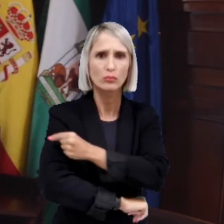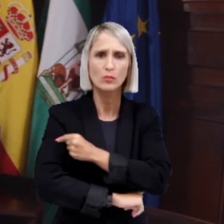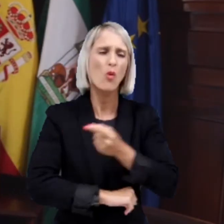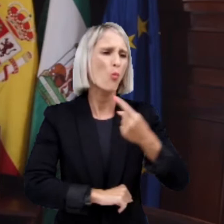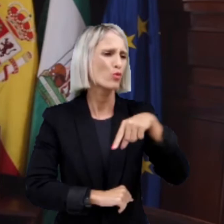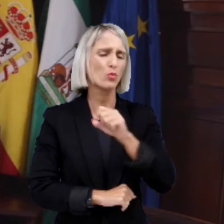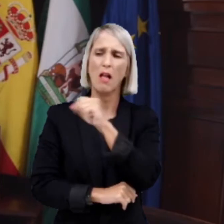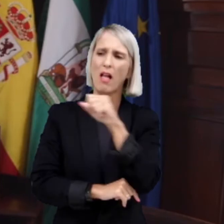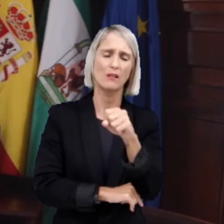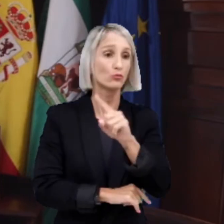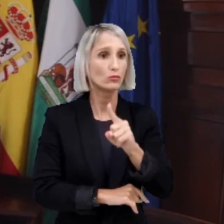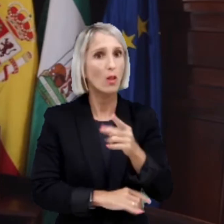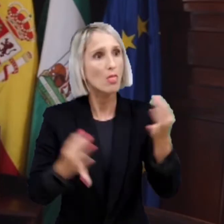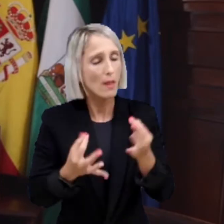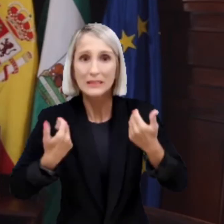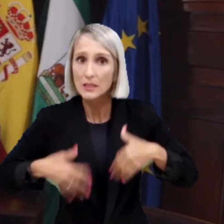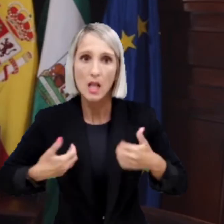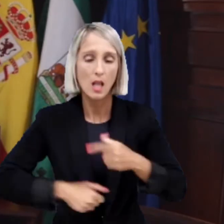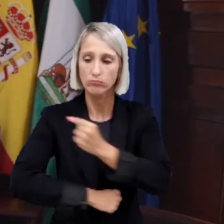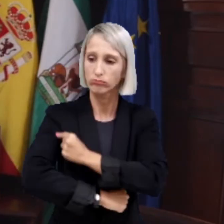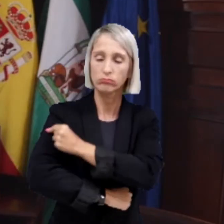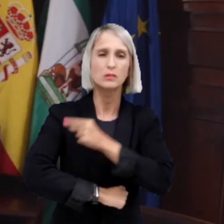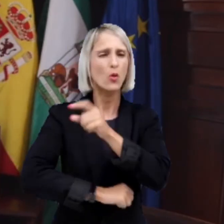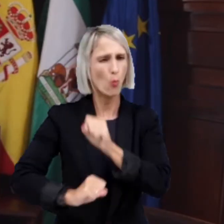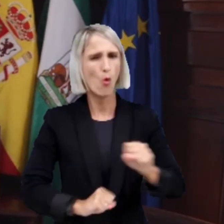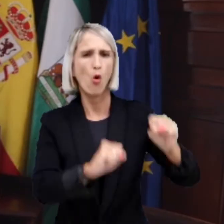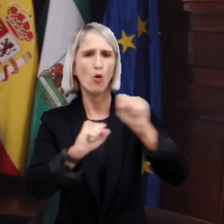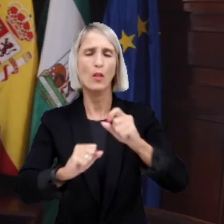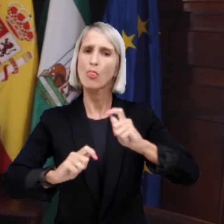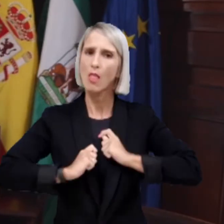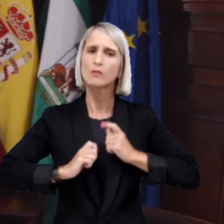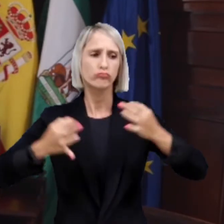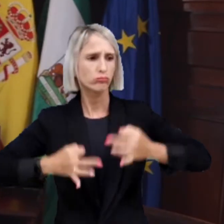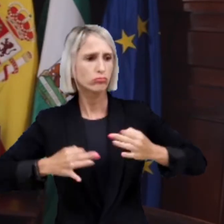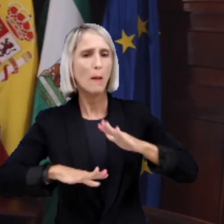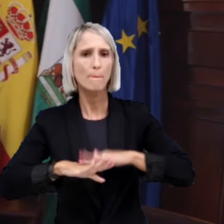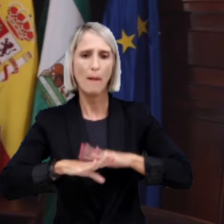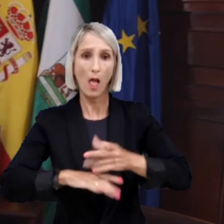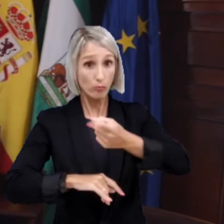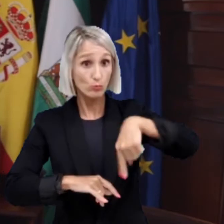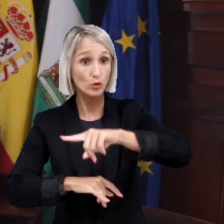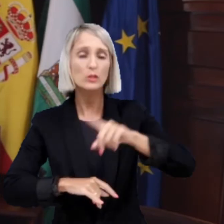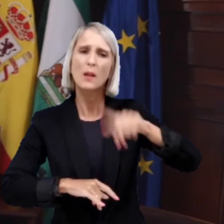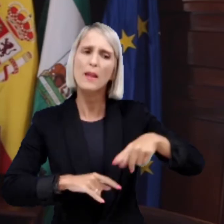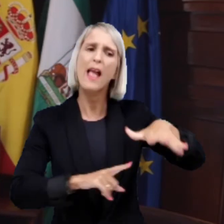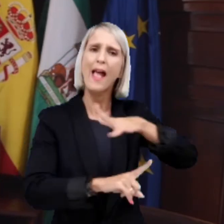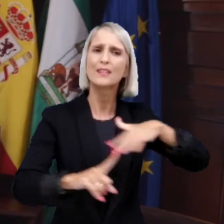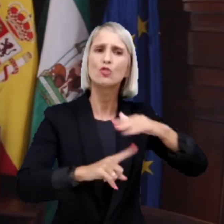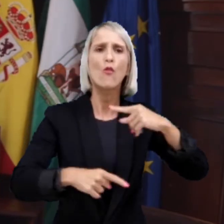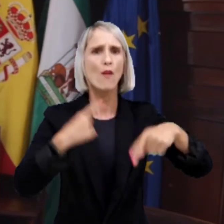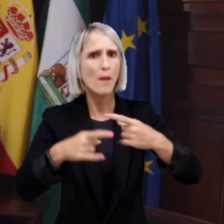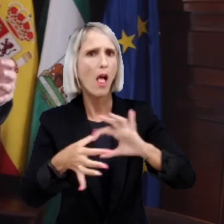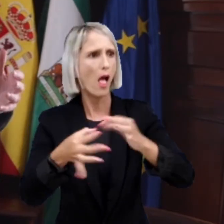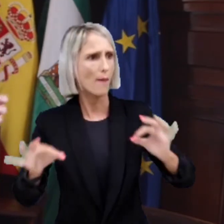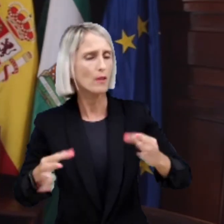oportunidad. Seguramente habrá más días, pero no lo dejéis, cuanto antes, hacerlo. Es una protección segura para vosotros, para